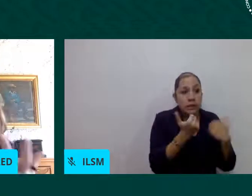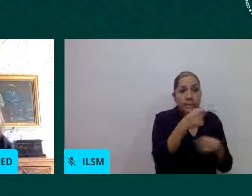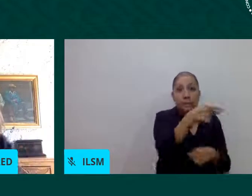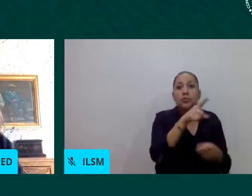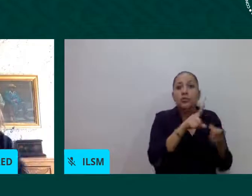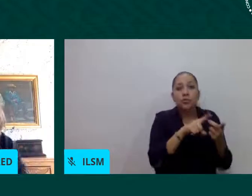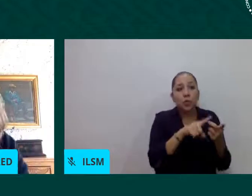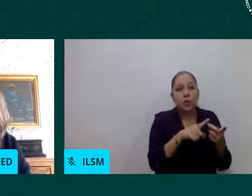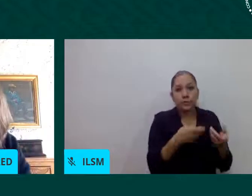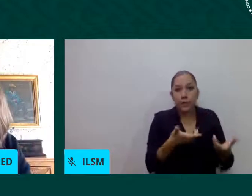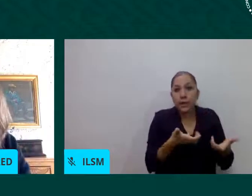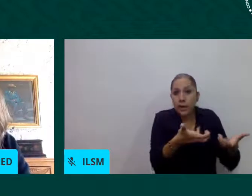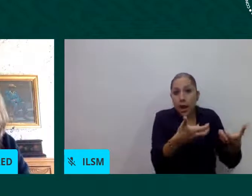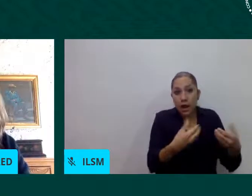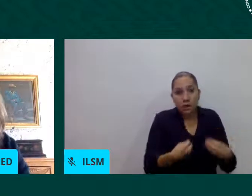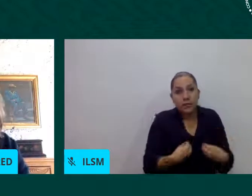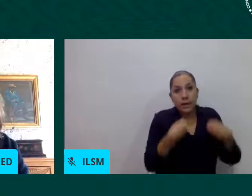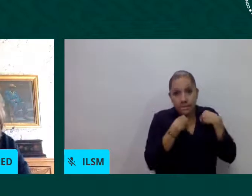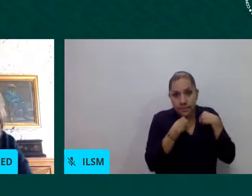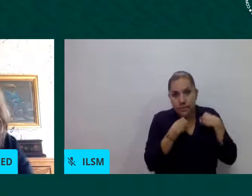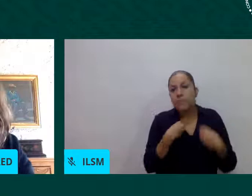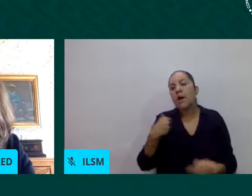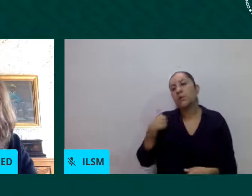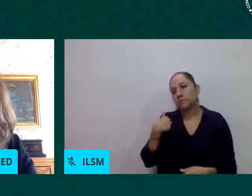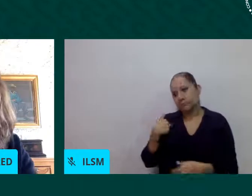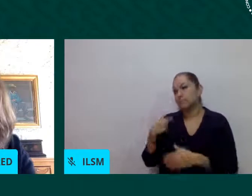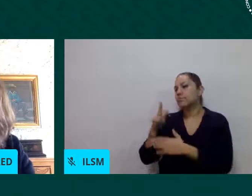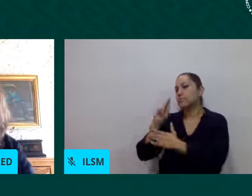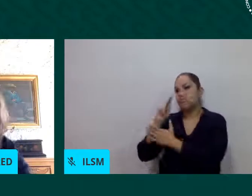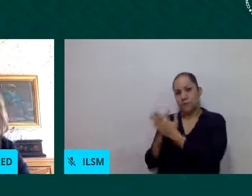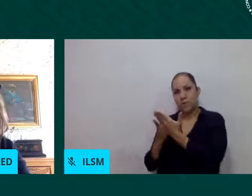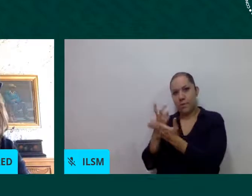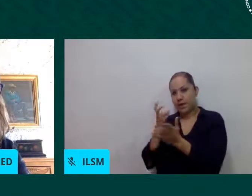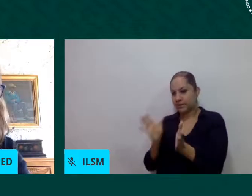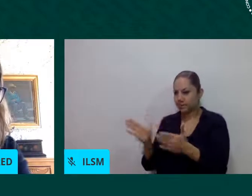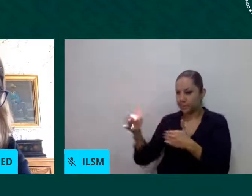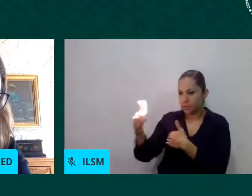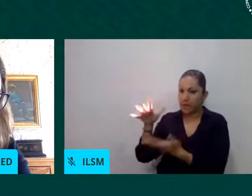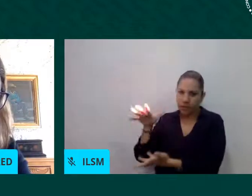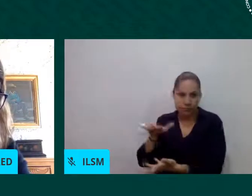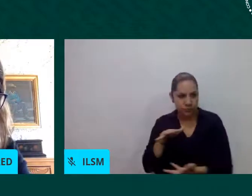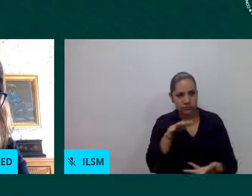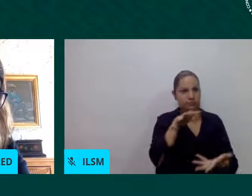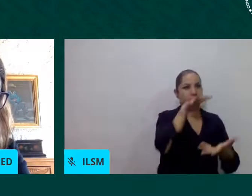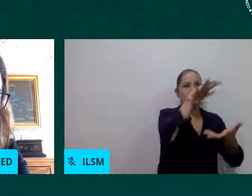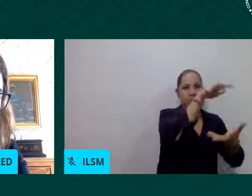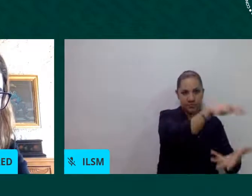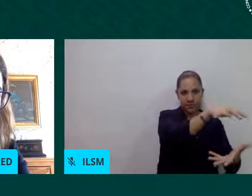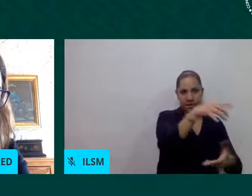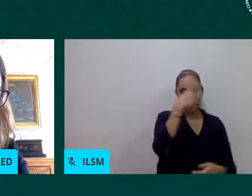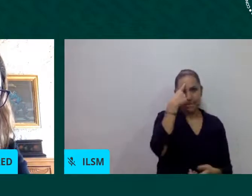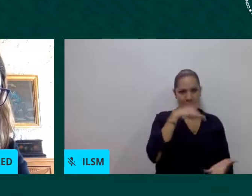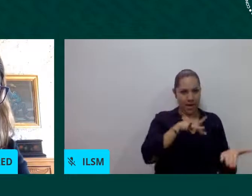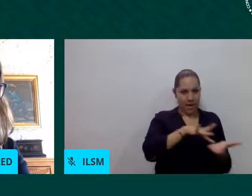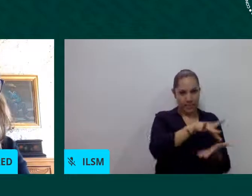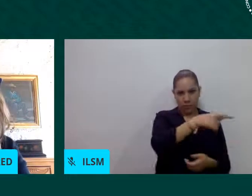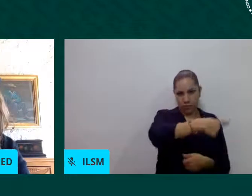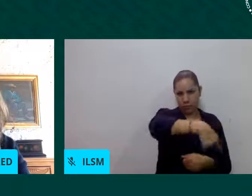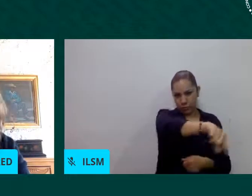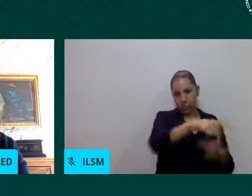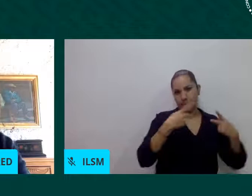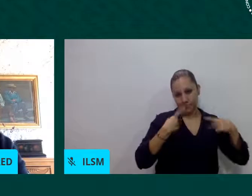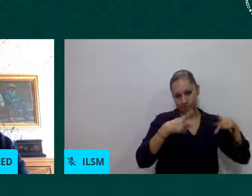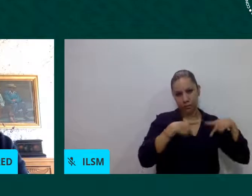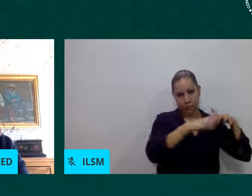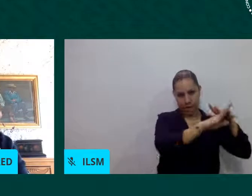a servicio de las personas de las personas en situación de movilidad en la Ciudad de México por supuesto también puedo mencionar